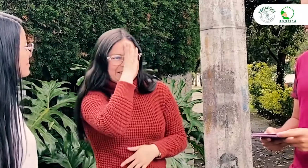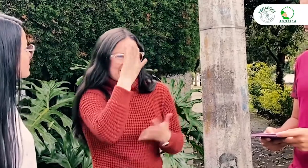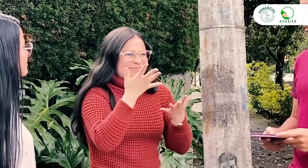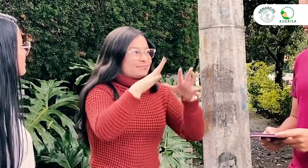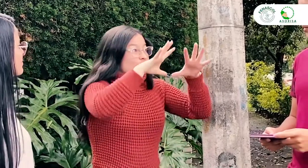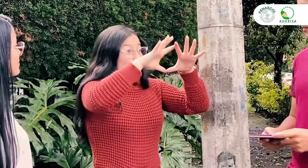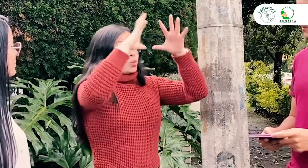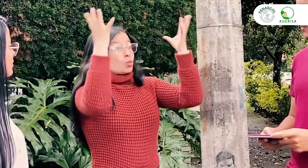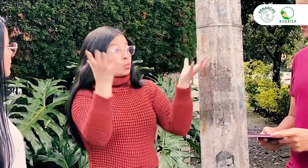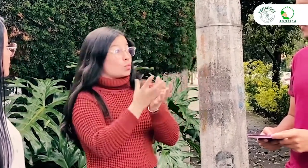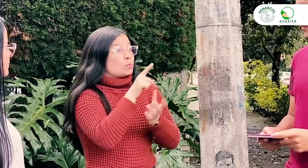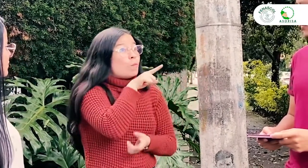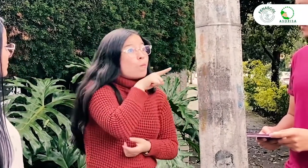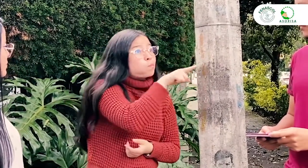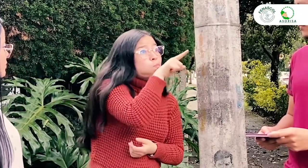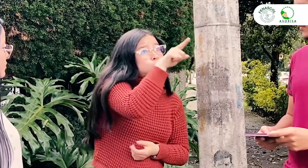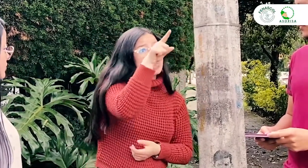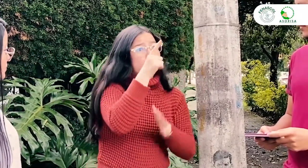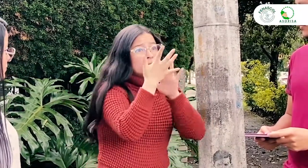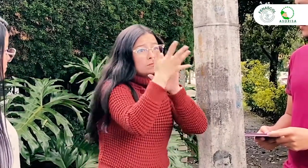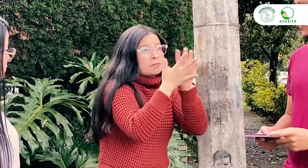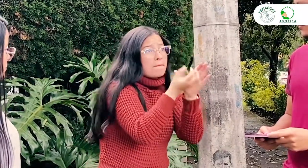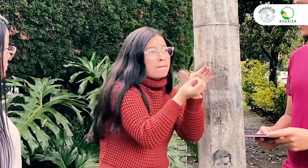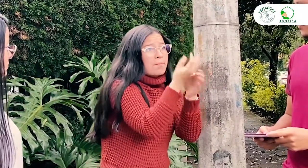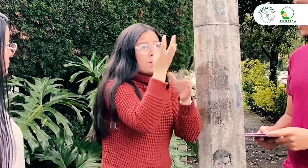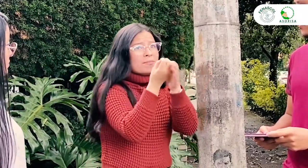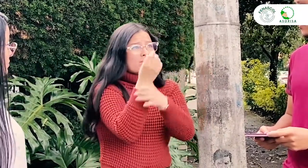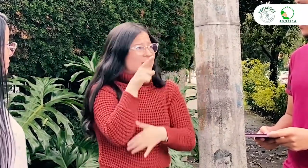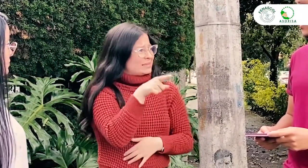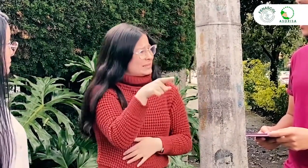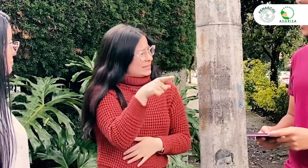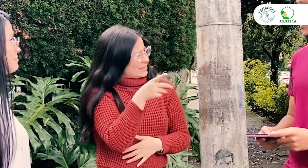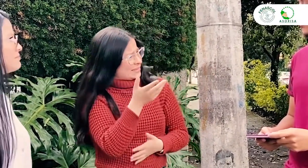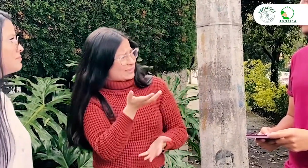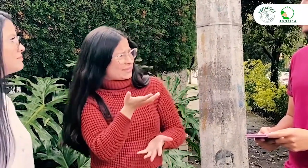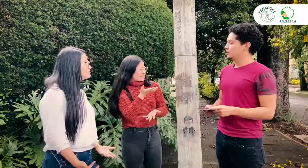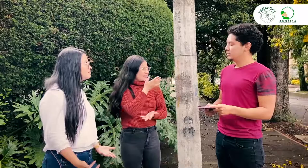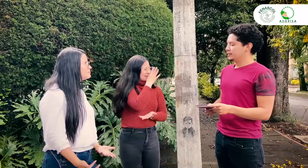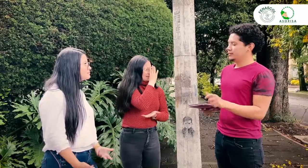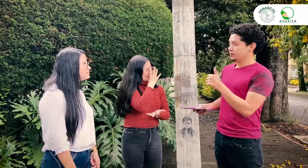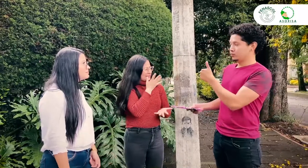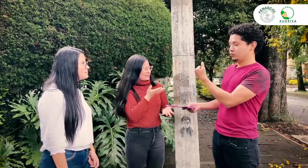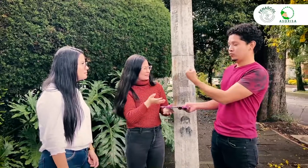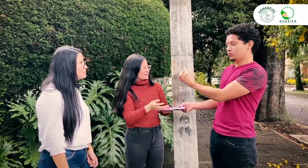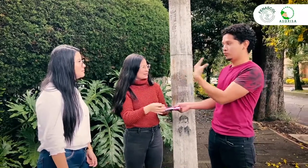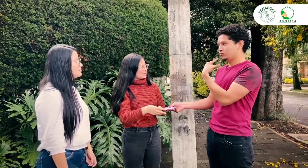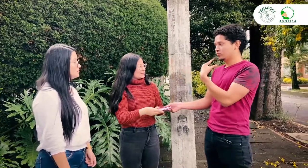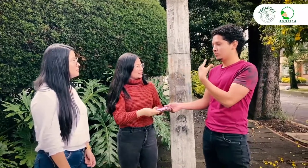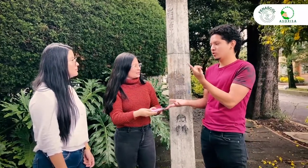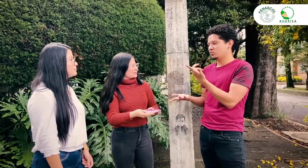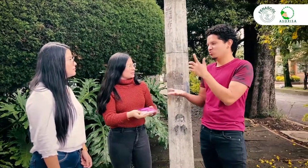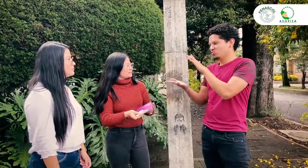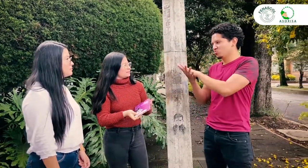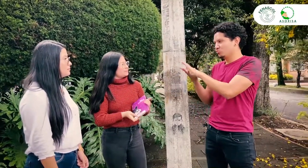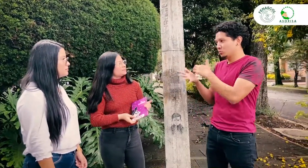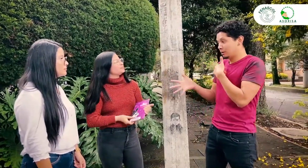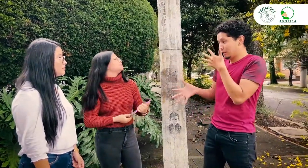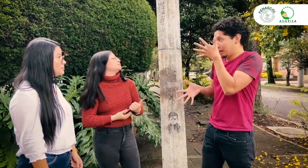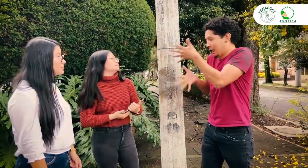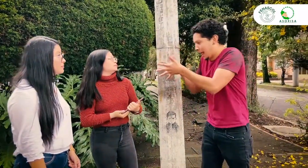una duda. ¿Será que esta ley también tiene que ver con la creación de lenguas de señas en el mundo? Es una buena pregunta, tranquila. Pero creo